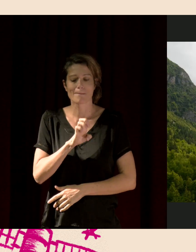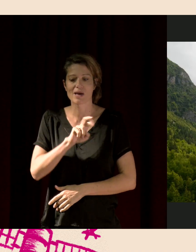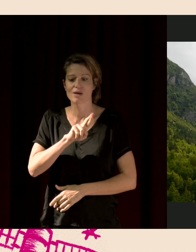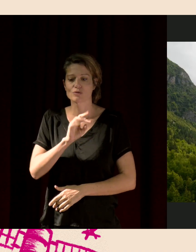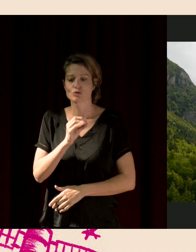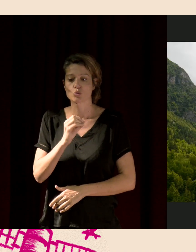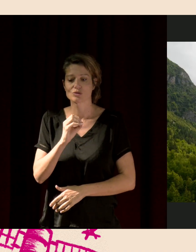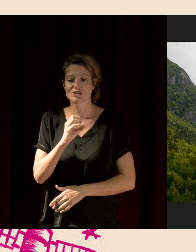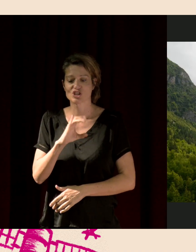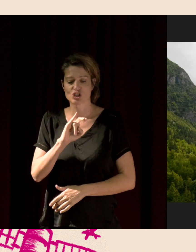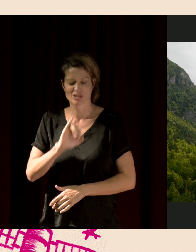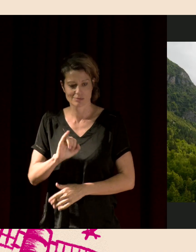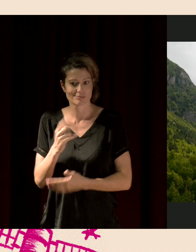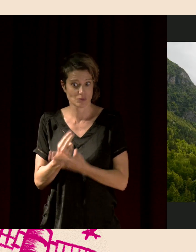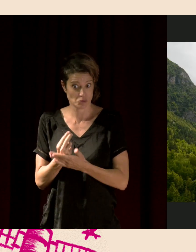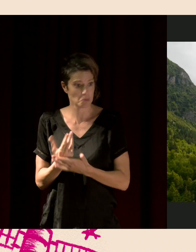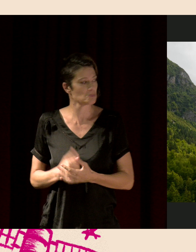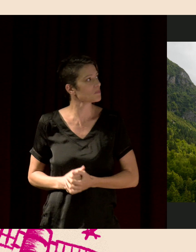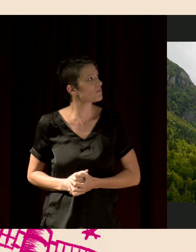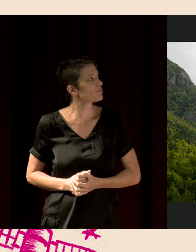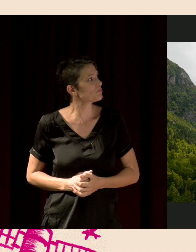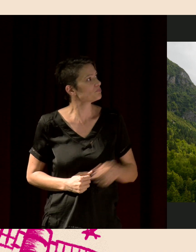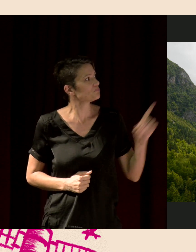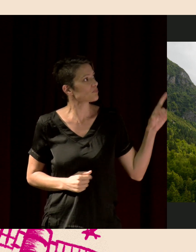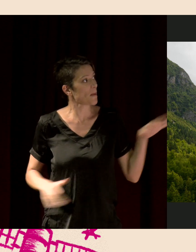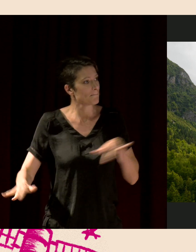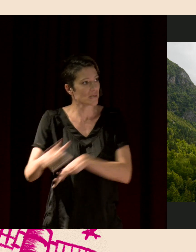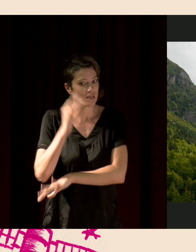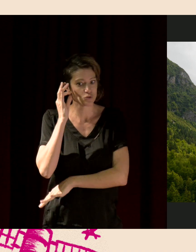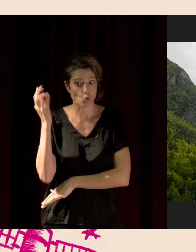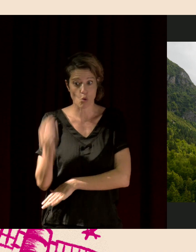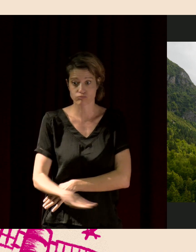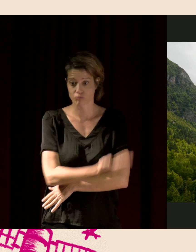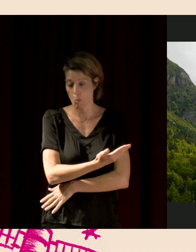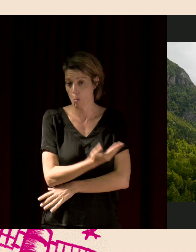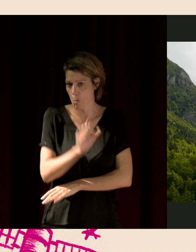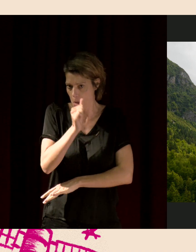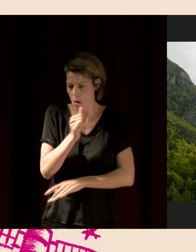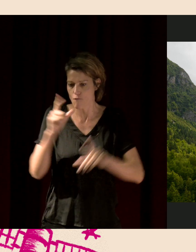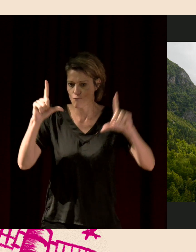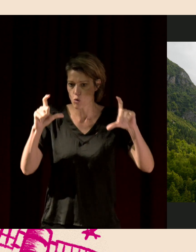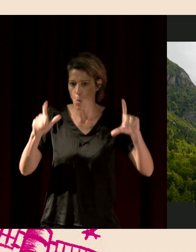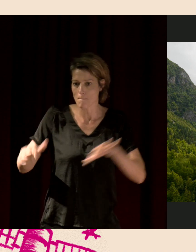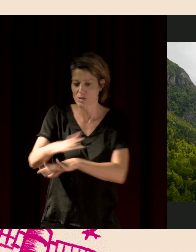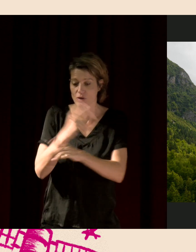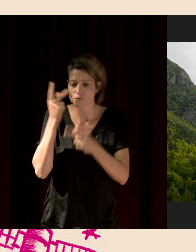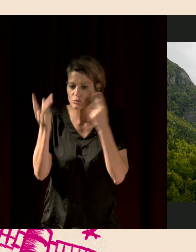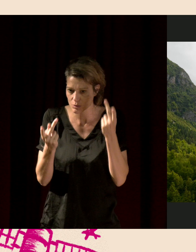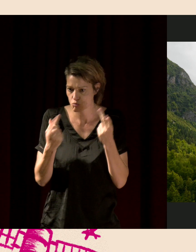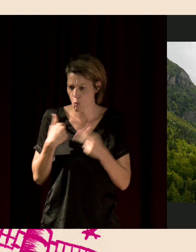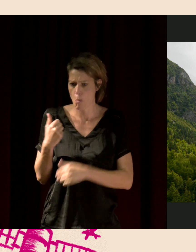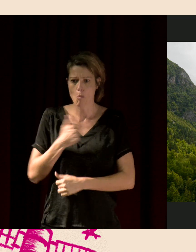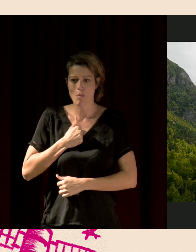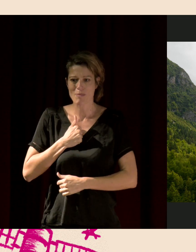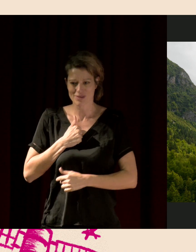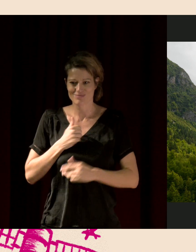de ces sons a constitué ce qu'on appelle des paysages sonores. Vous avez un autre paysage visuel, une photo que j'ai prise dans